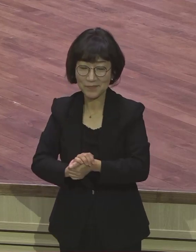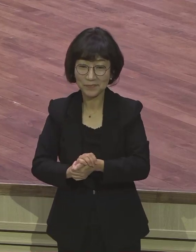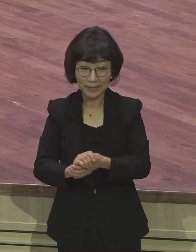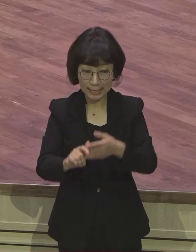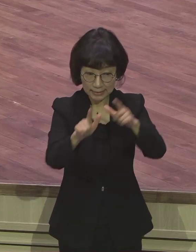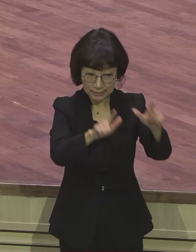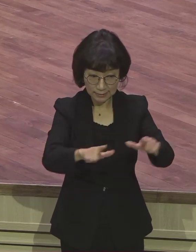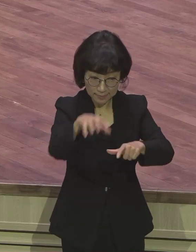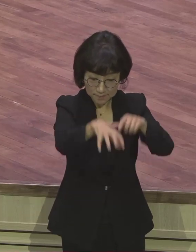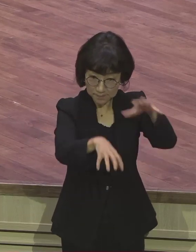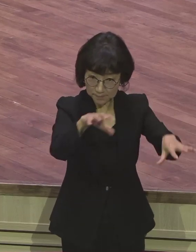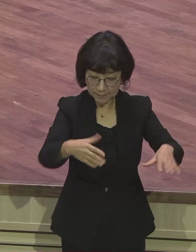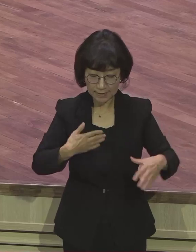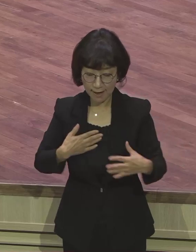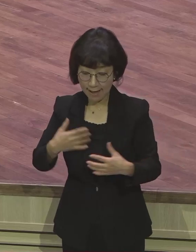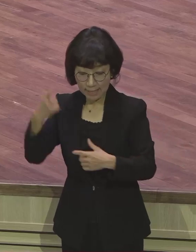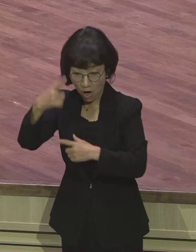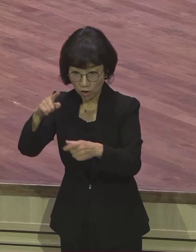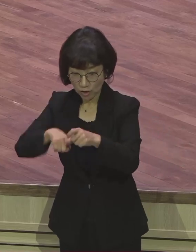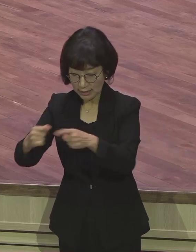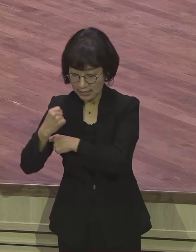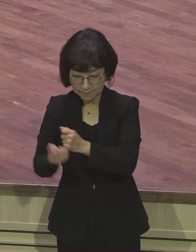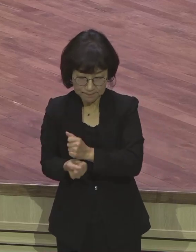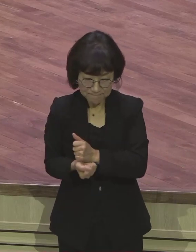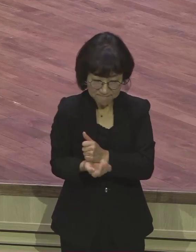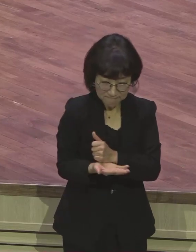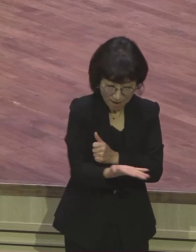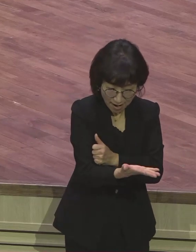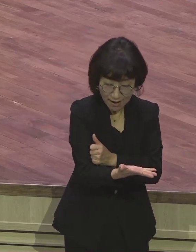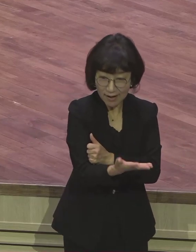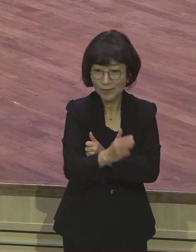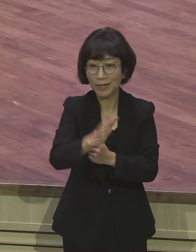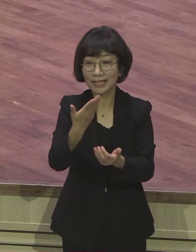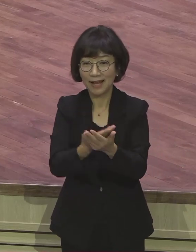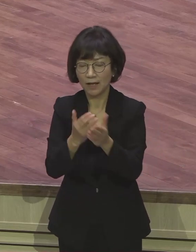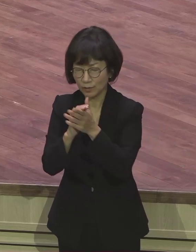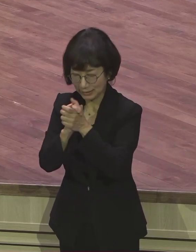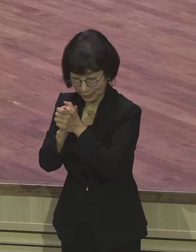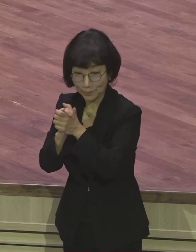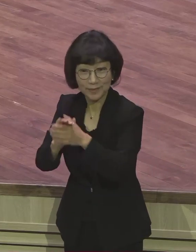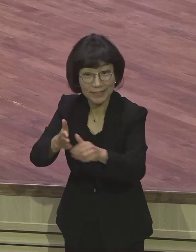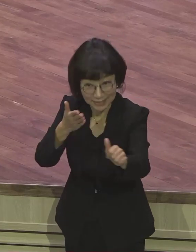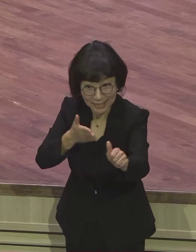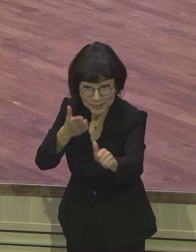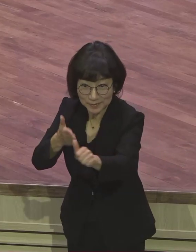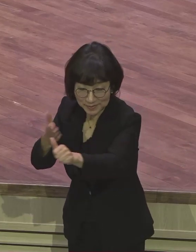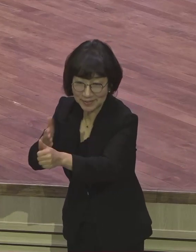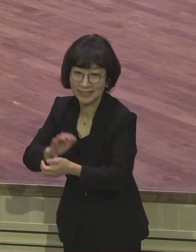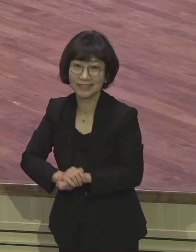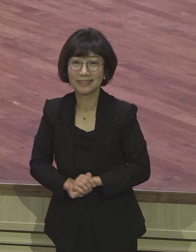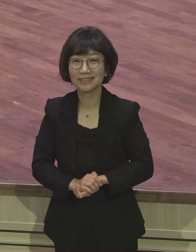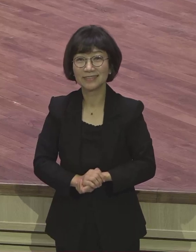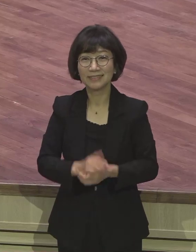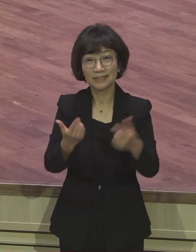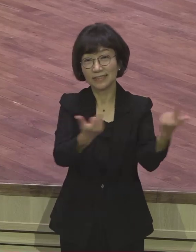영양이 피는 기쁨의 삶을 살게 해달라고 여러분 기도하시고 이런 응답받기를 제물로 축복합니다 기도합시다